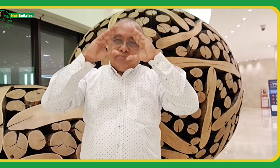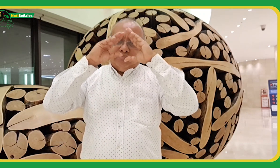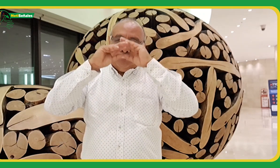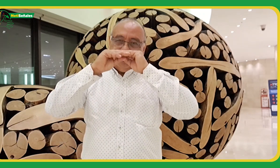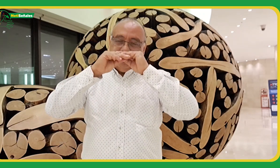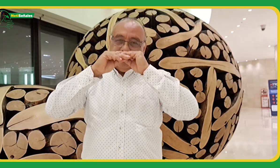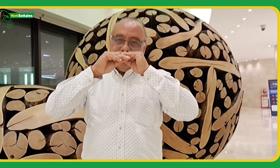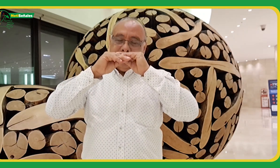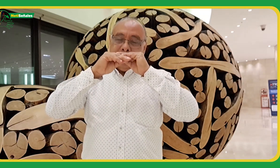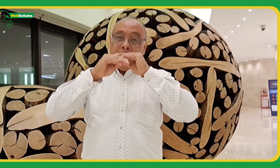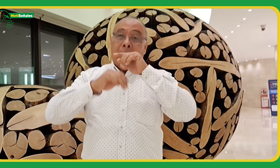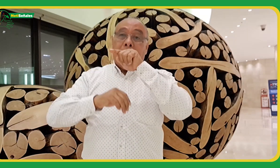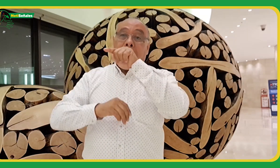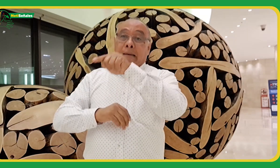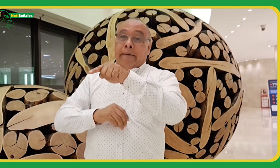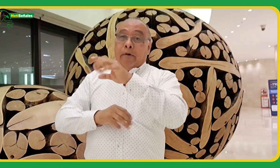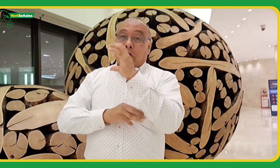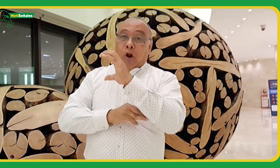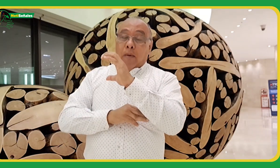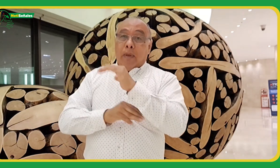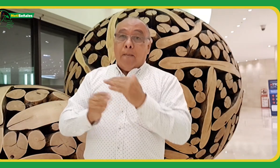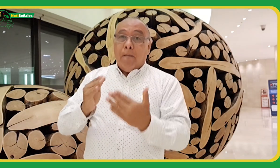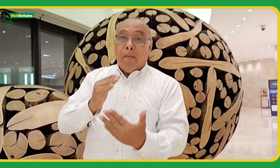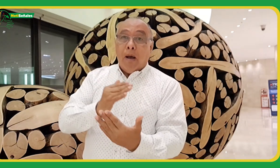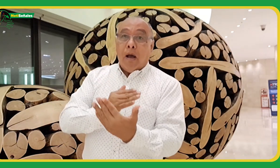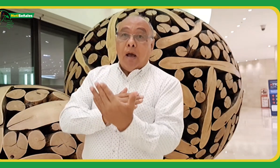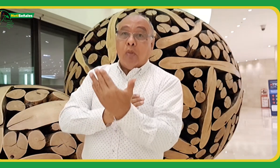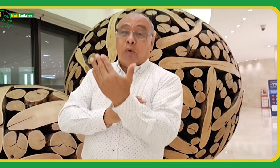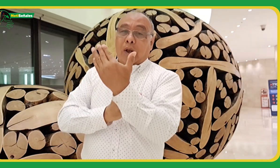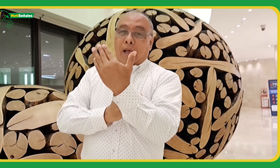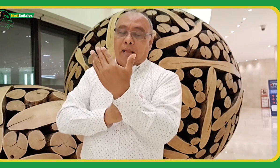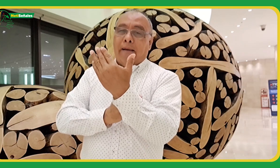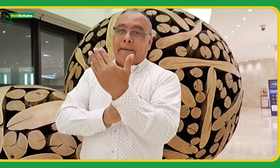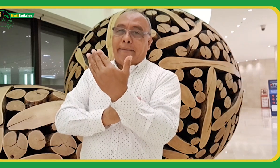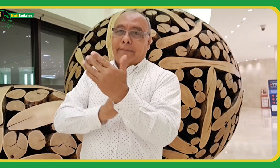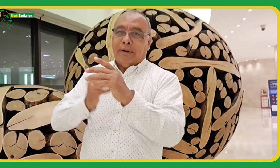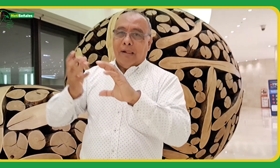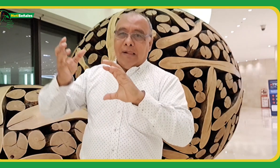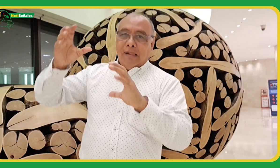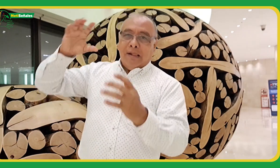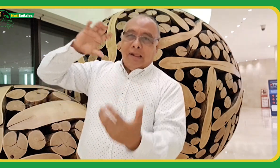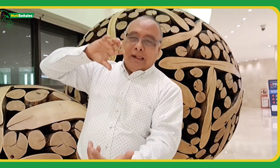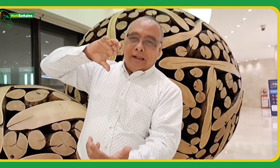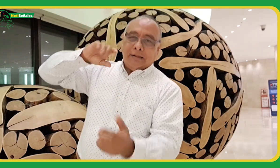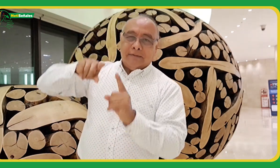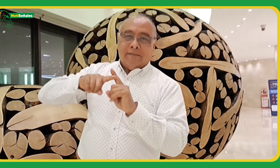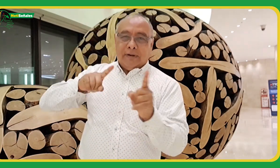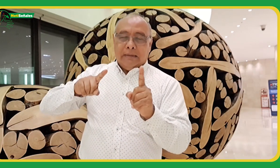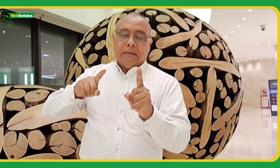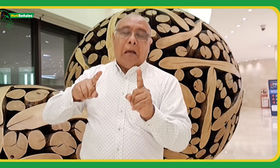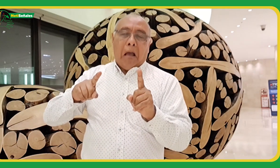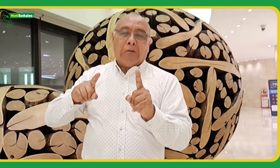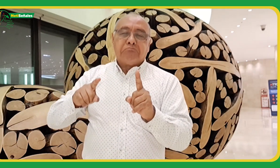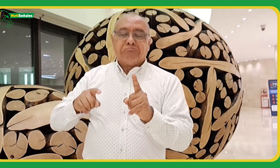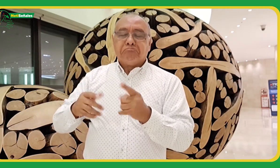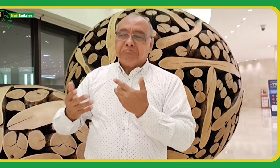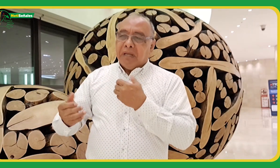en Colombia están en las horas de la madrugada. Sin importar esta diferencia horaria, les haré la